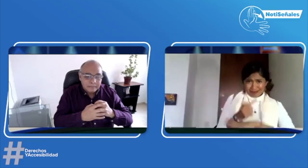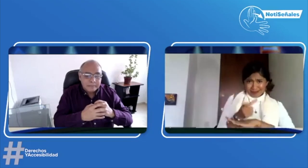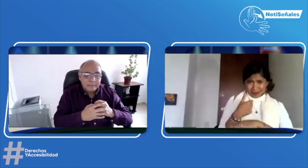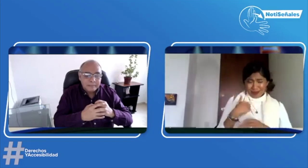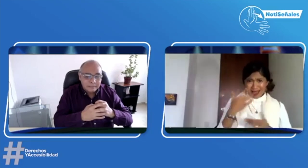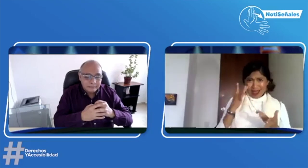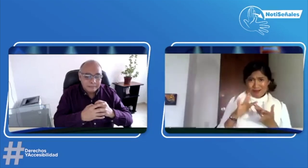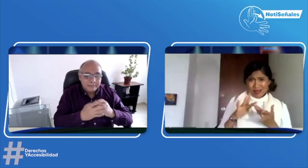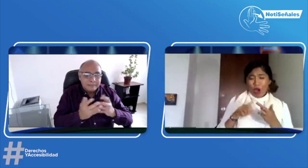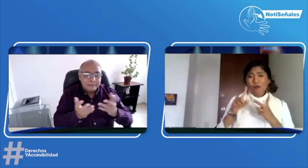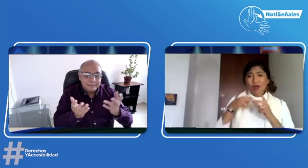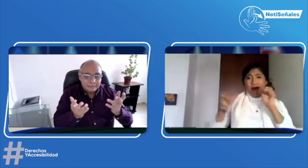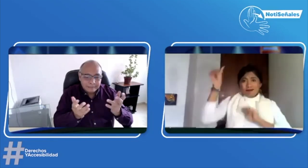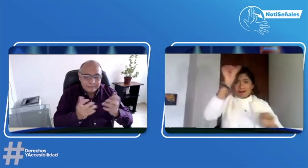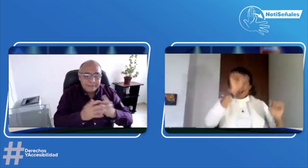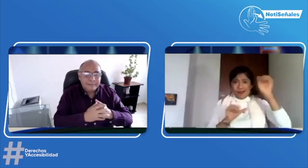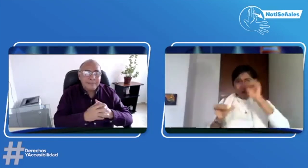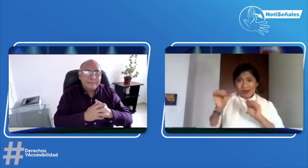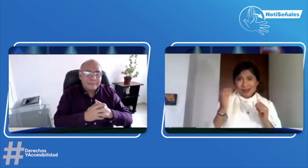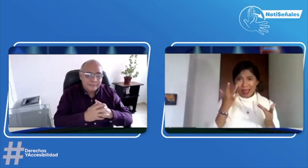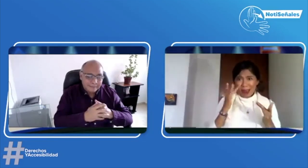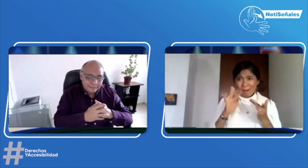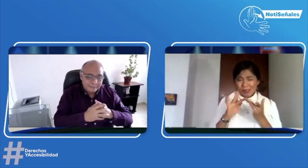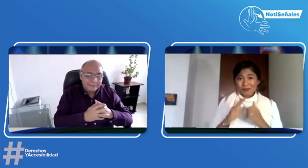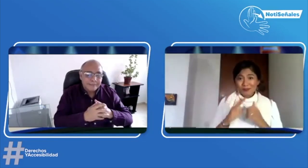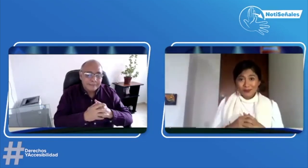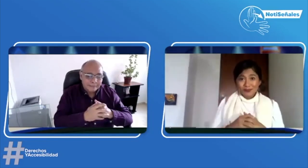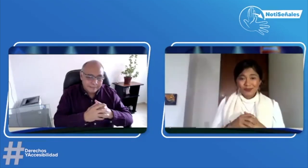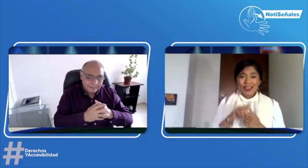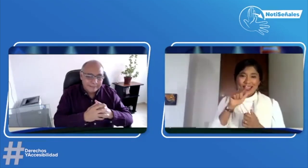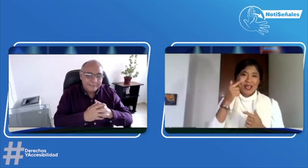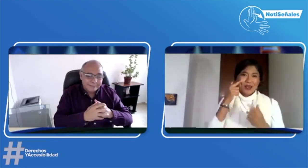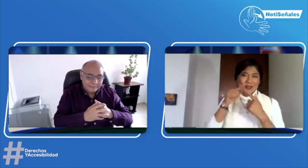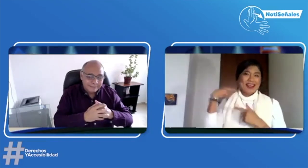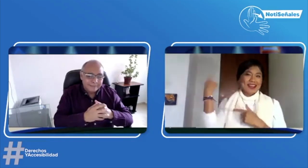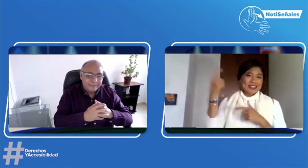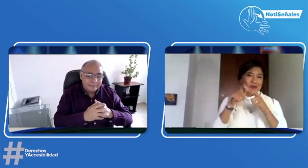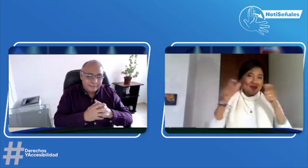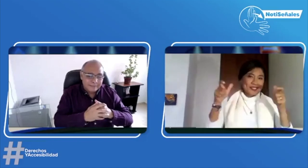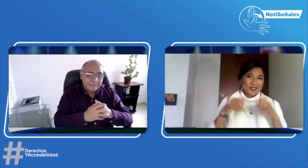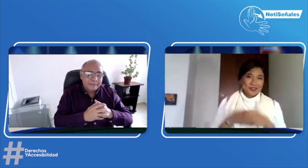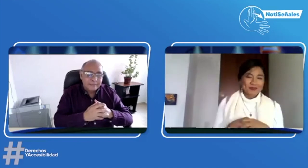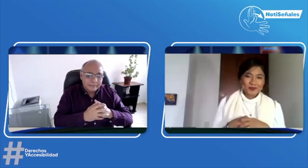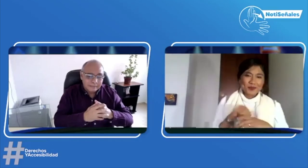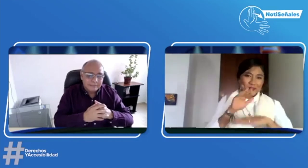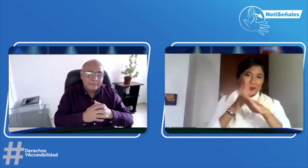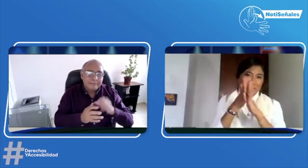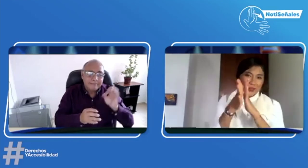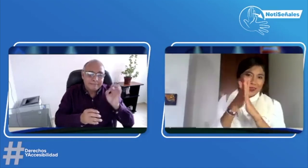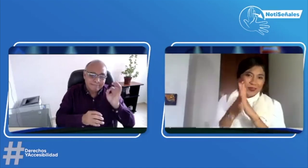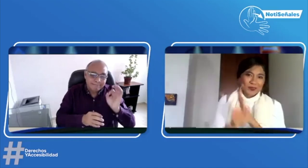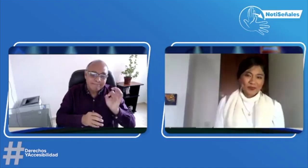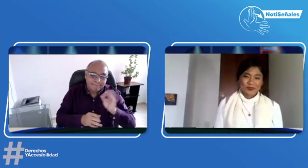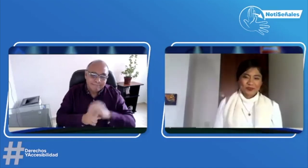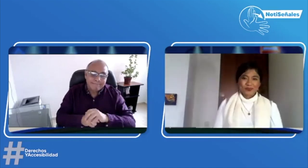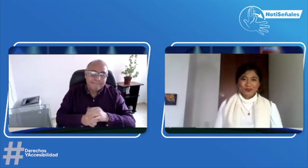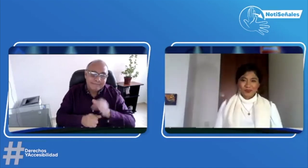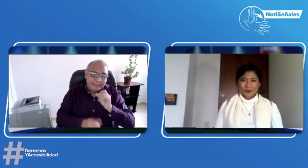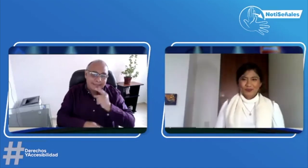Pero, por ejemplo, si yo soy un carpintero o yo estoy en oficios generales en otra empresa, obviamente yo no voy